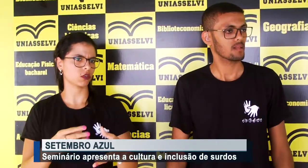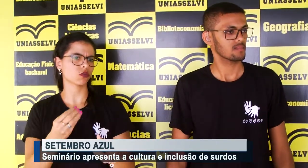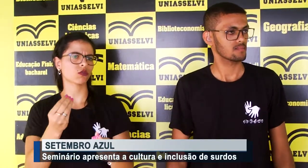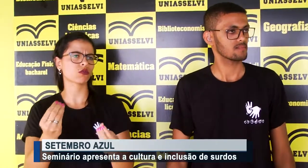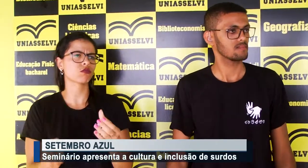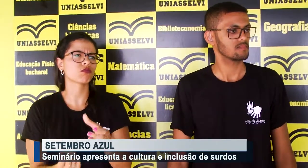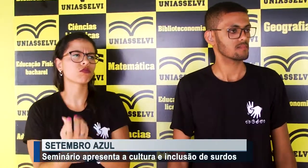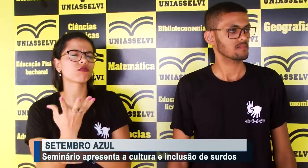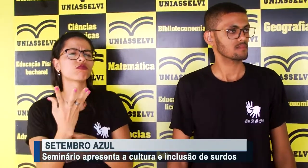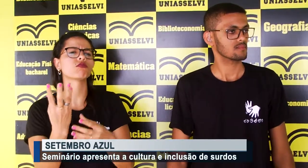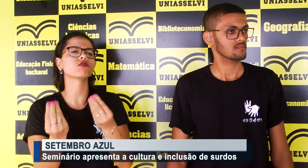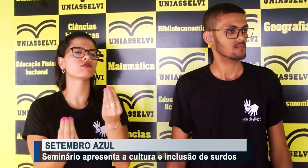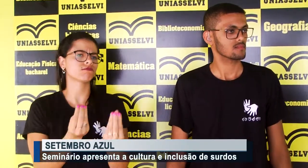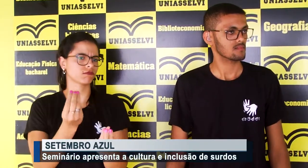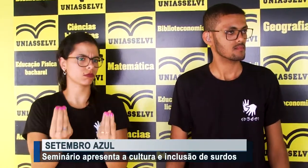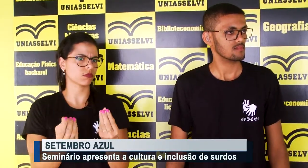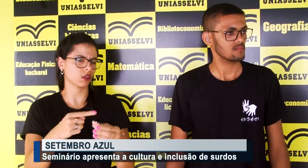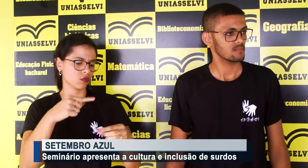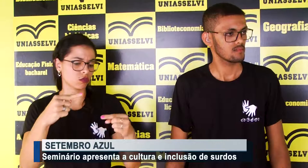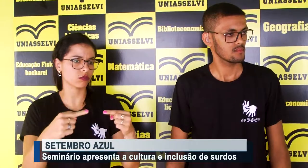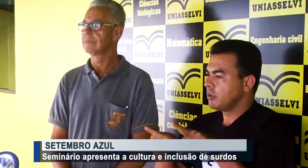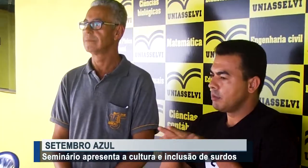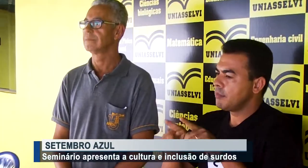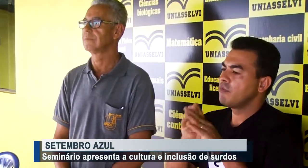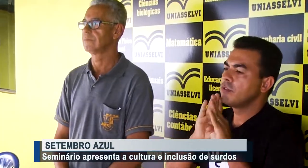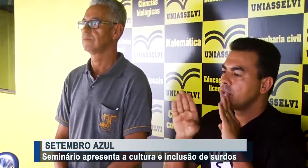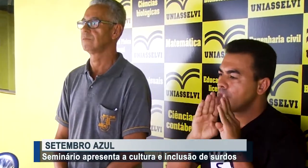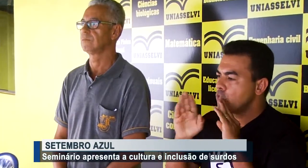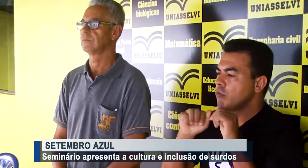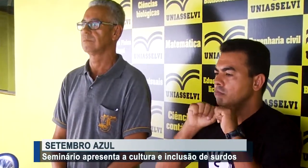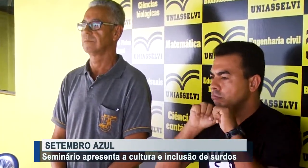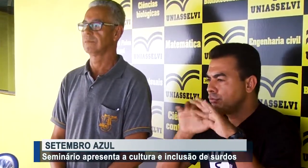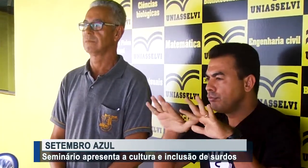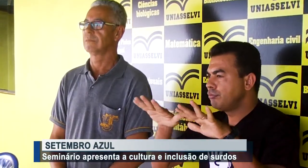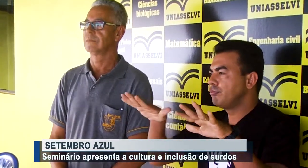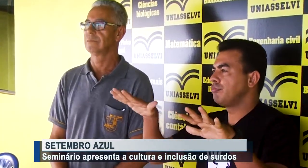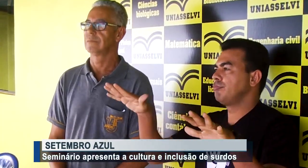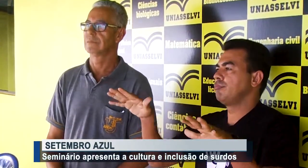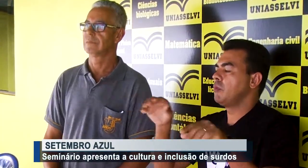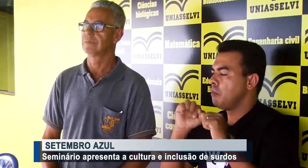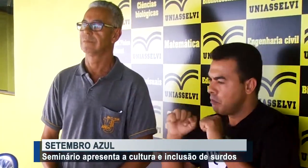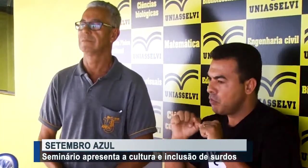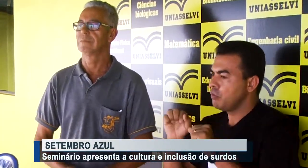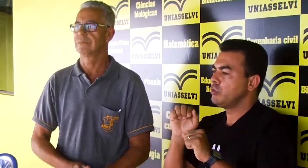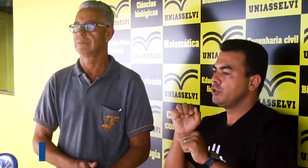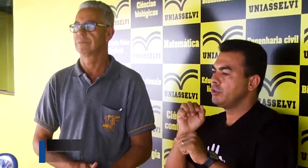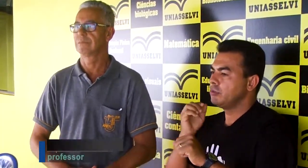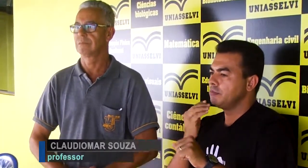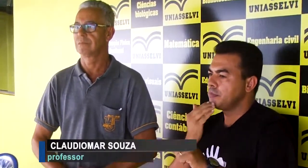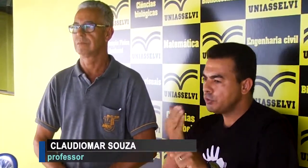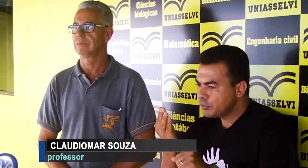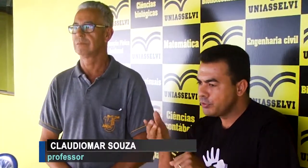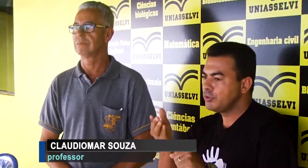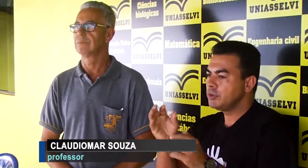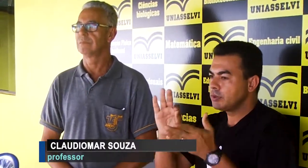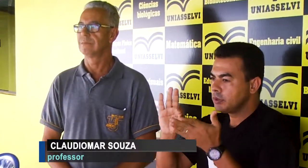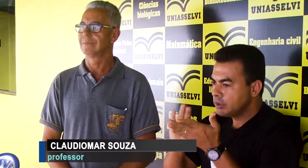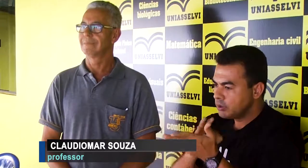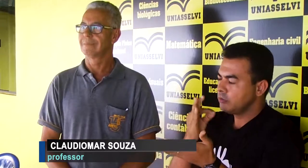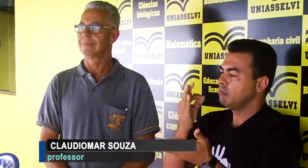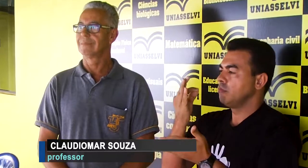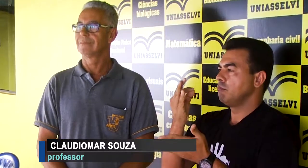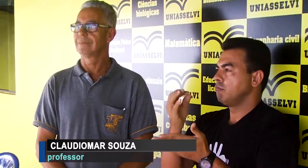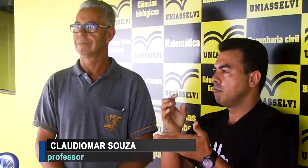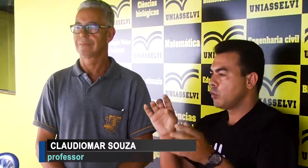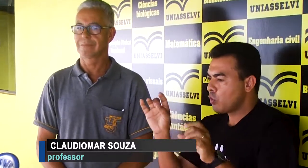identidade surda e língua libras. A gente está divulgando no WhatsApp, no Facebook, a gente já divulgou